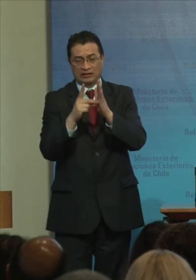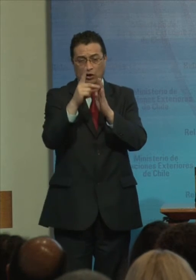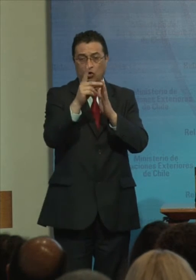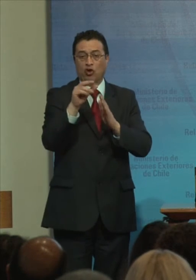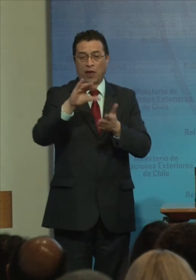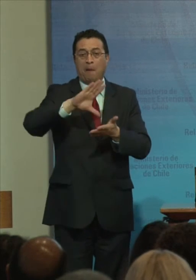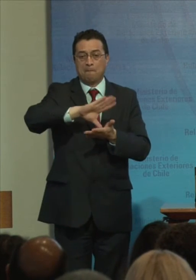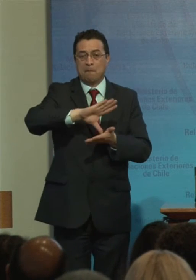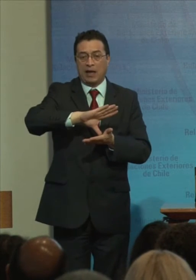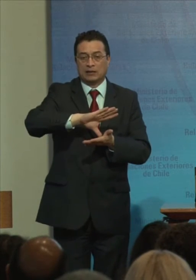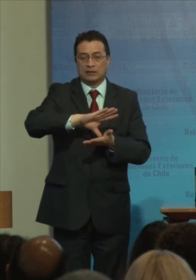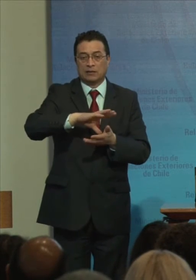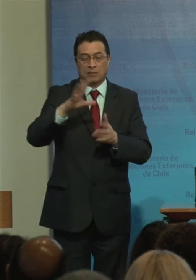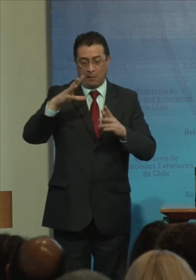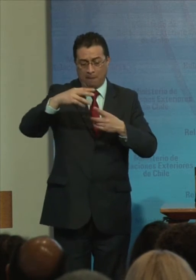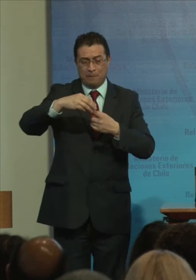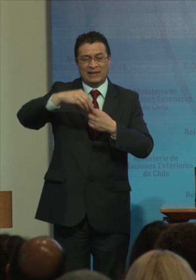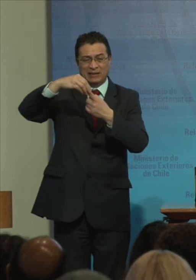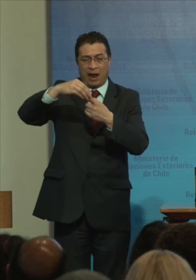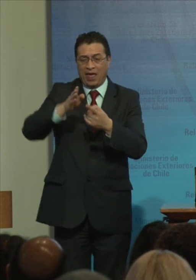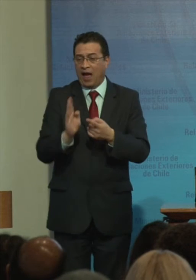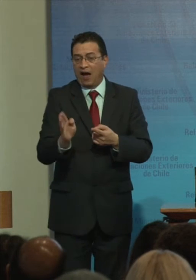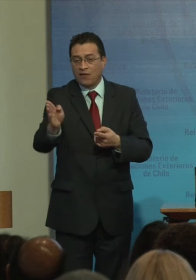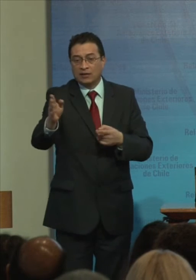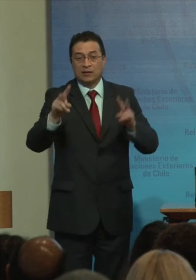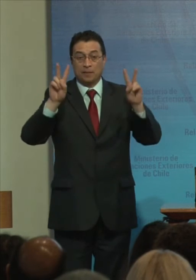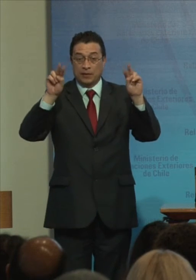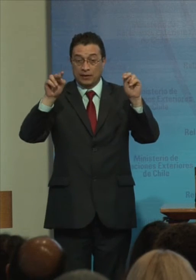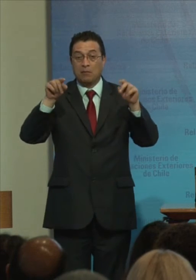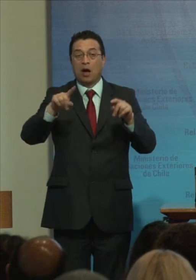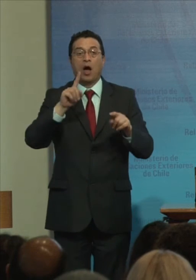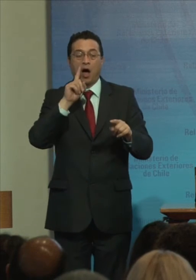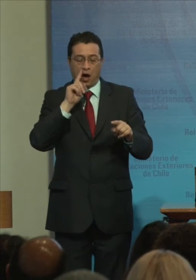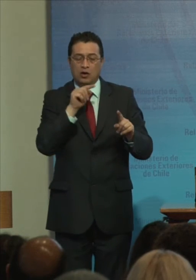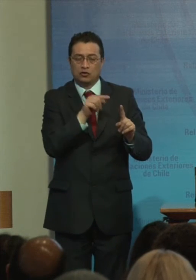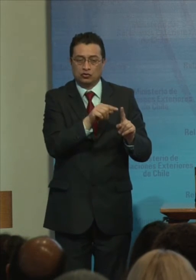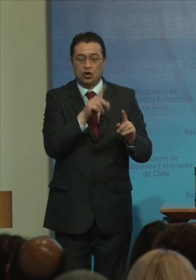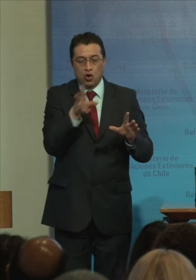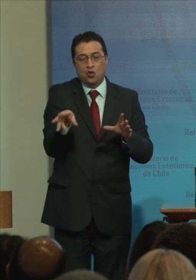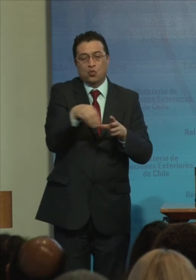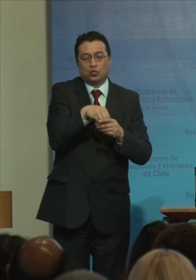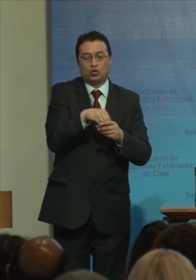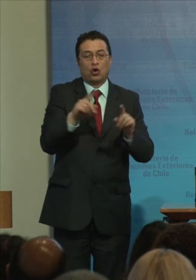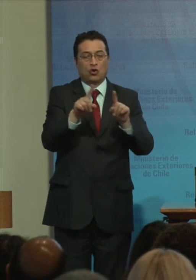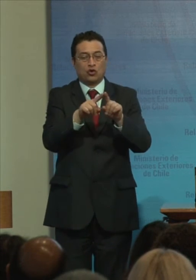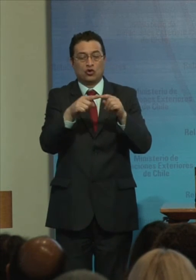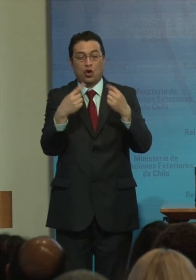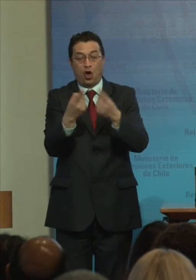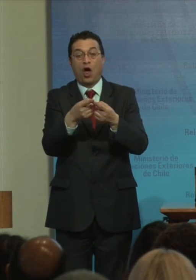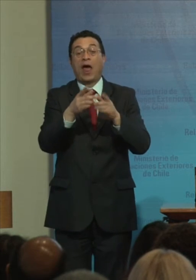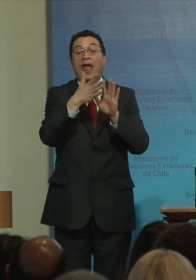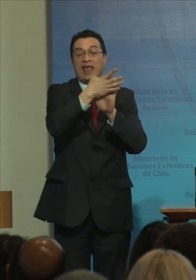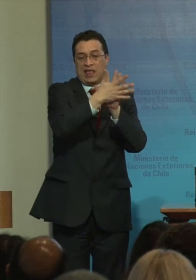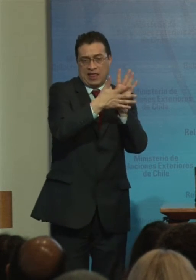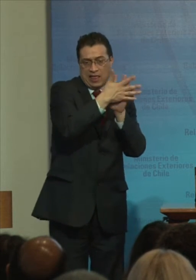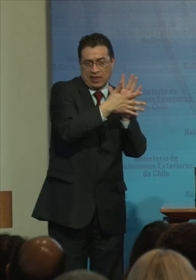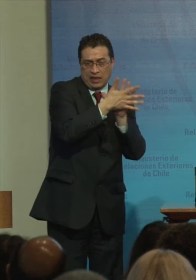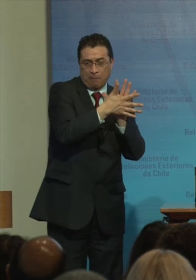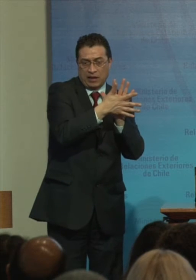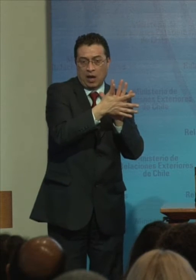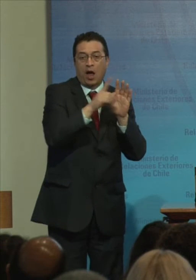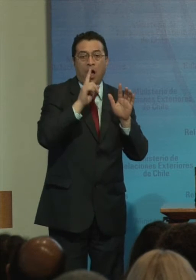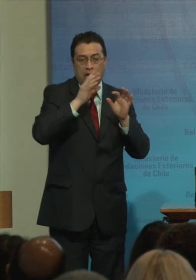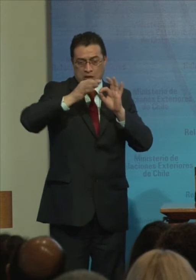país Los principales Avances En la materia Han sido La inclusión De los intérpretes De lengua de señas